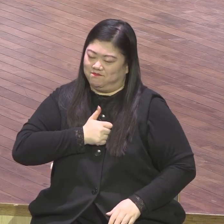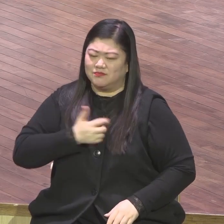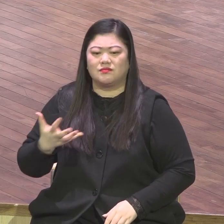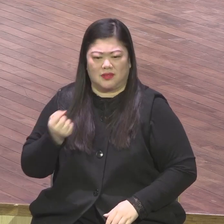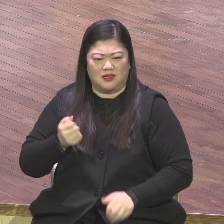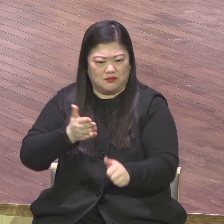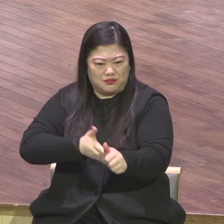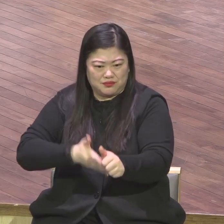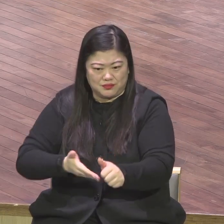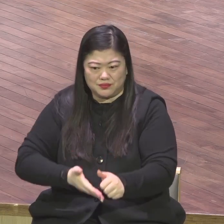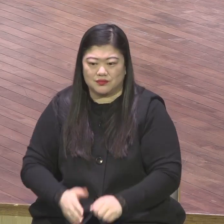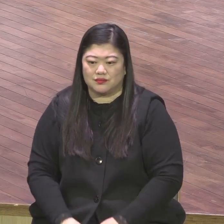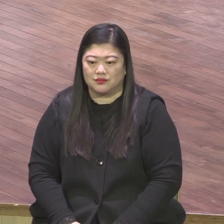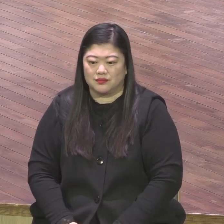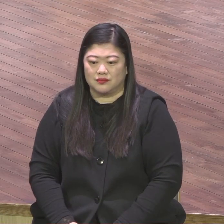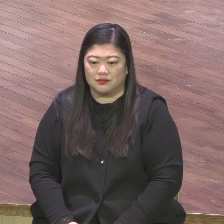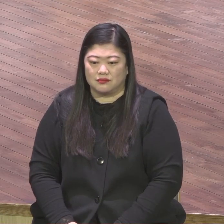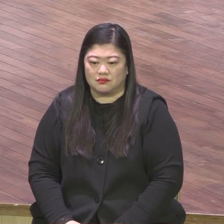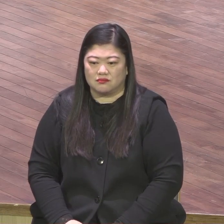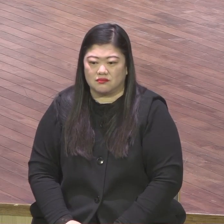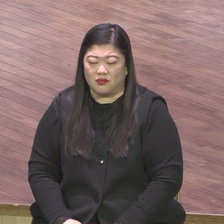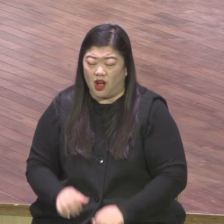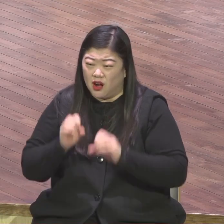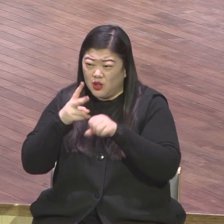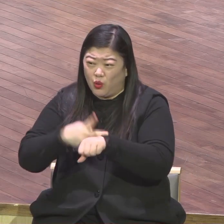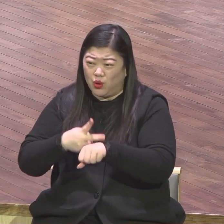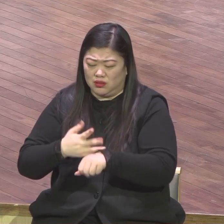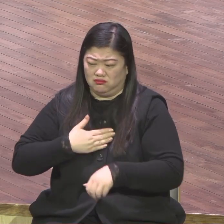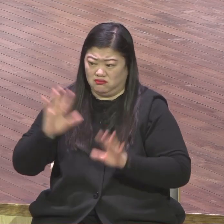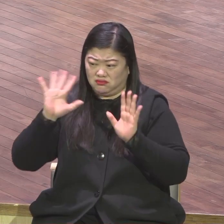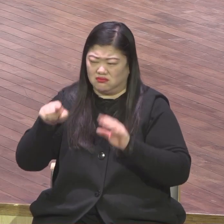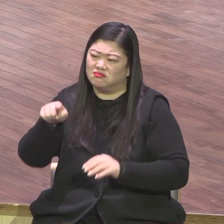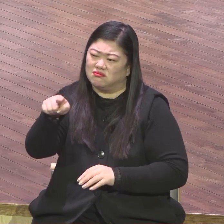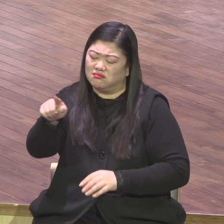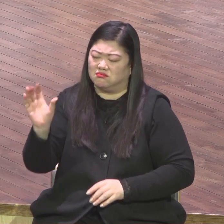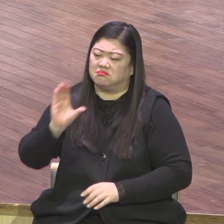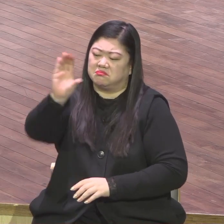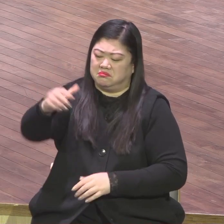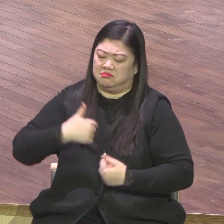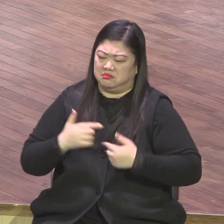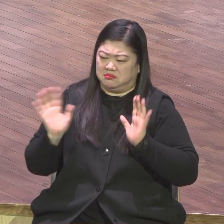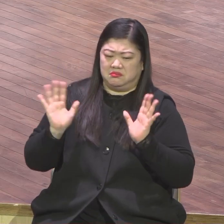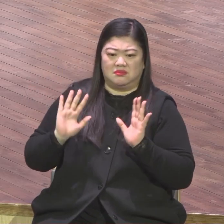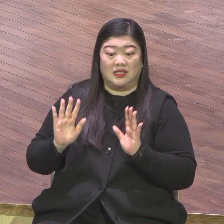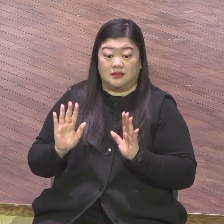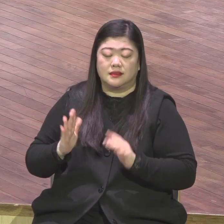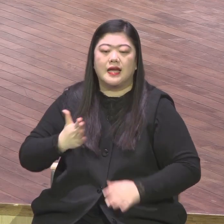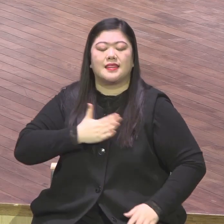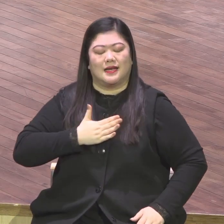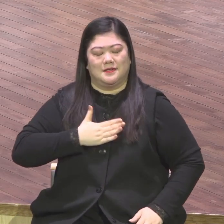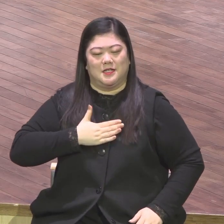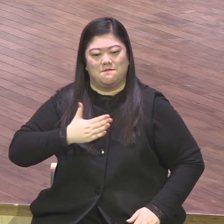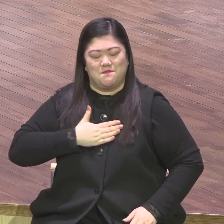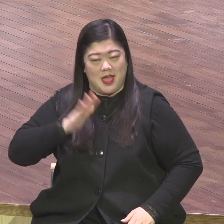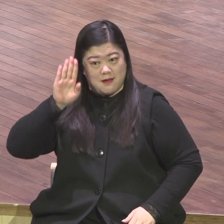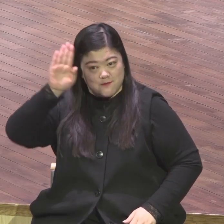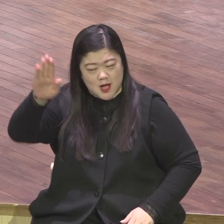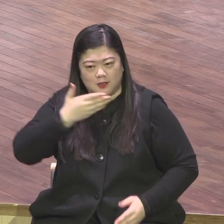여러분 인생의 지향점이 되어야 됩니다 나는 전문성을 바탕으로 차세대 중자가 되겠다 나는